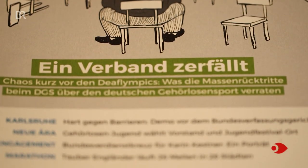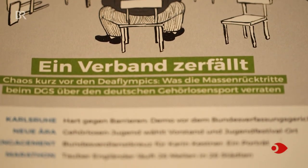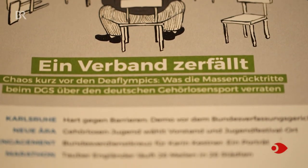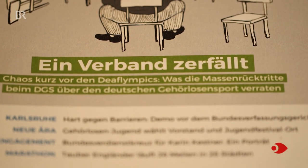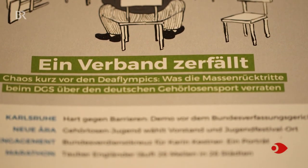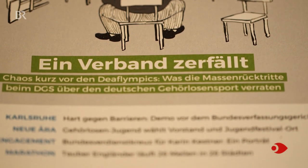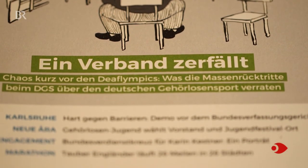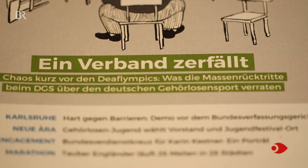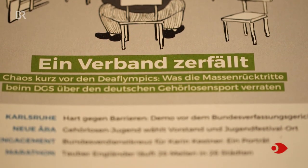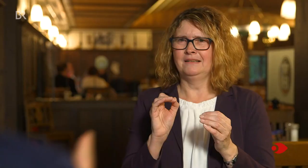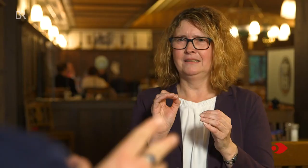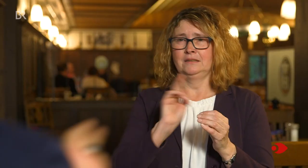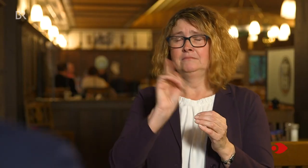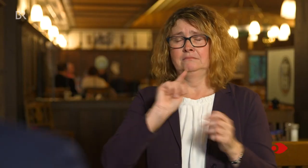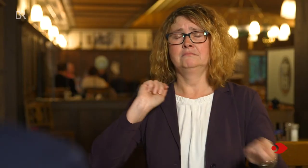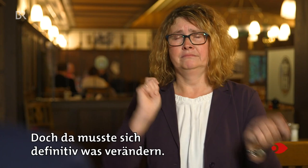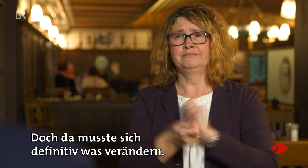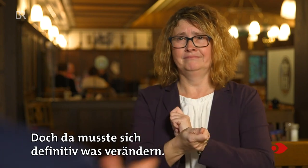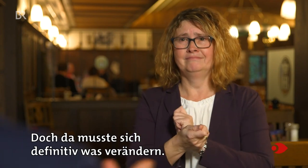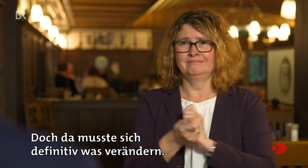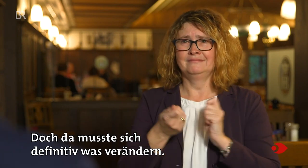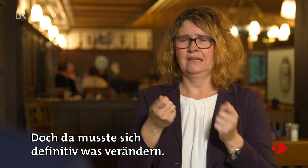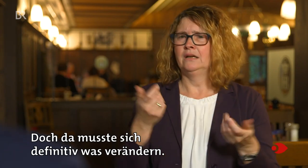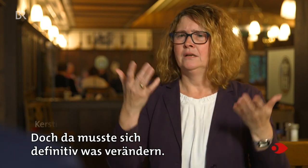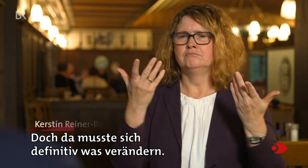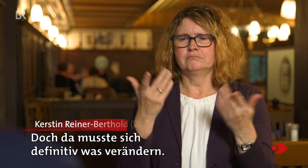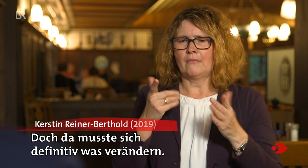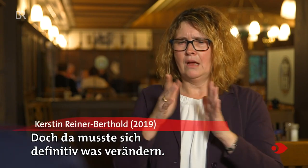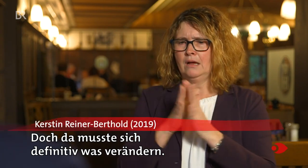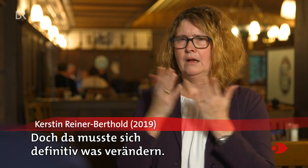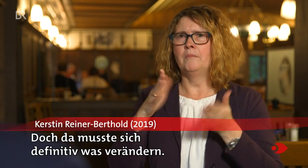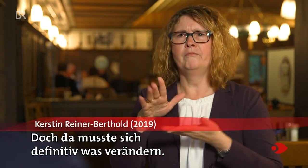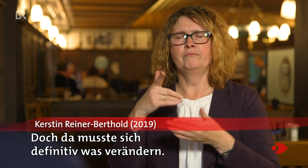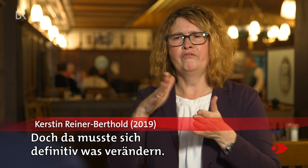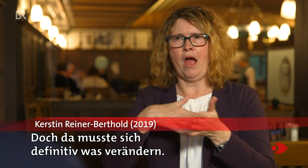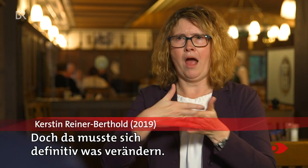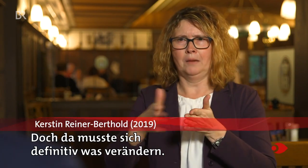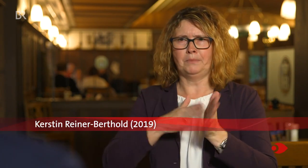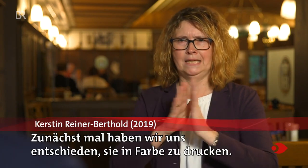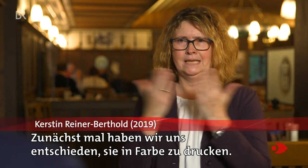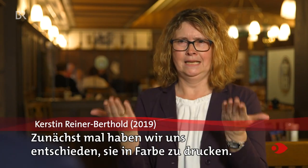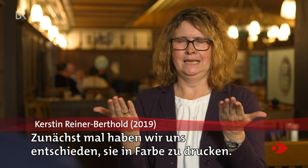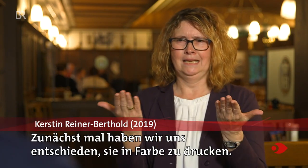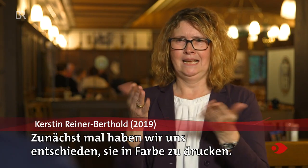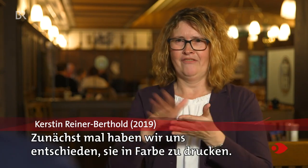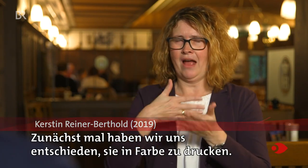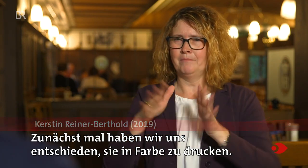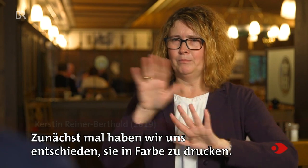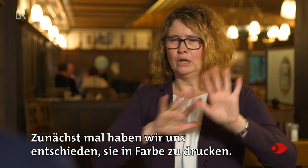Musik Doch da musste sich definitiv was verändern. Zunächst mal haben wir uns entschieden,